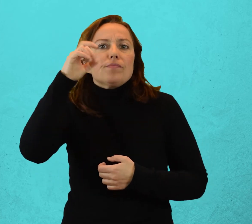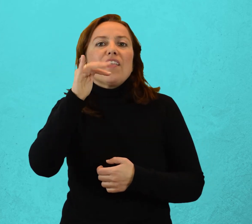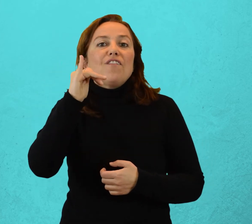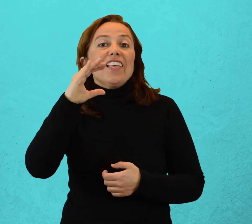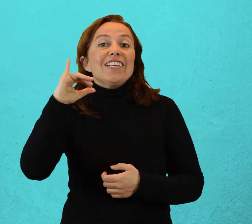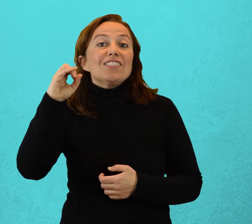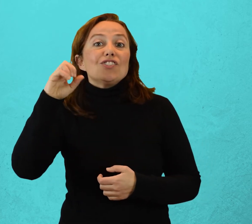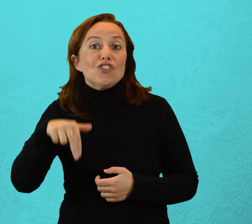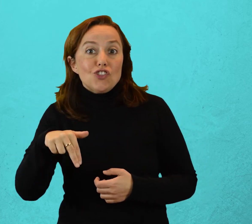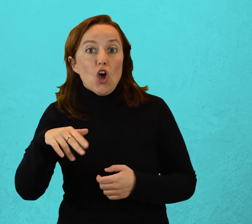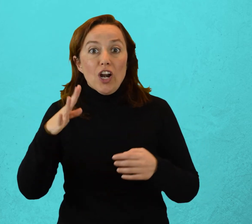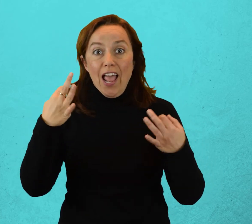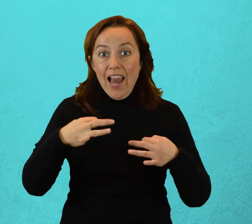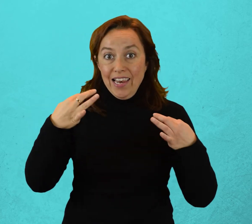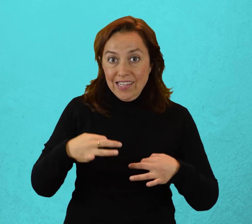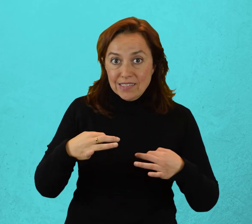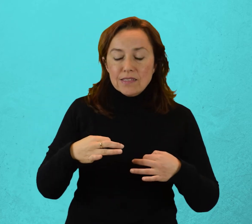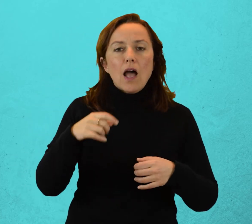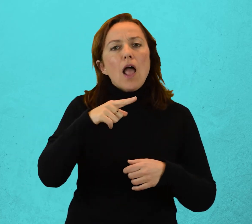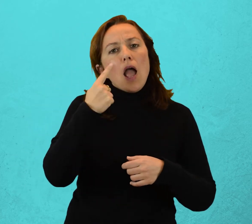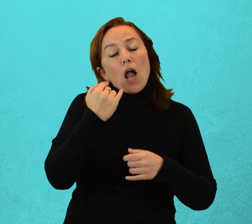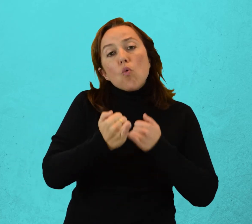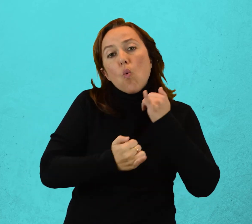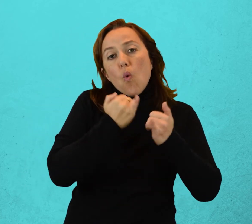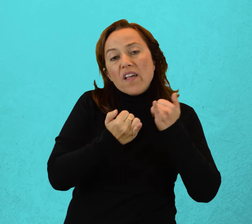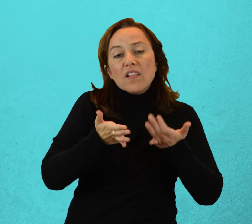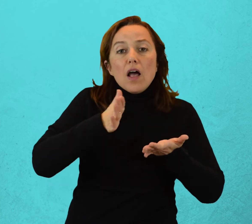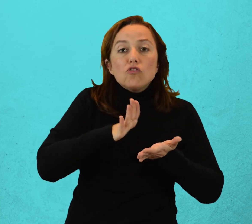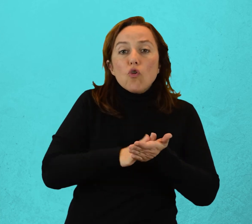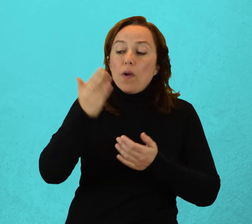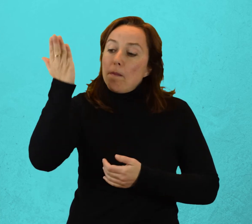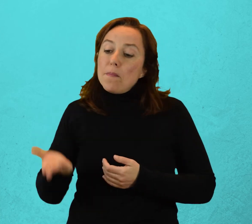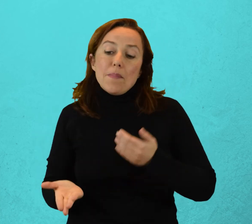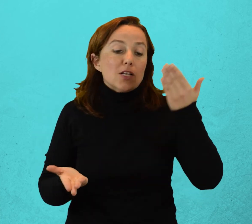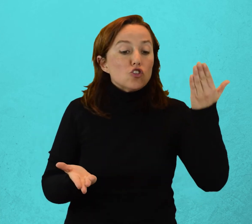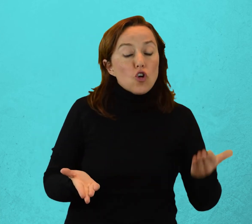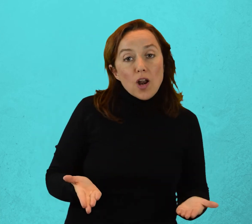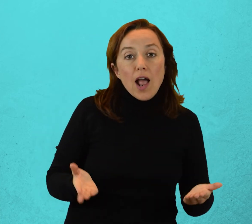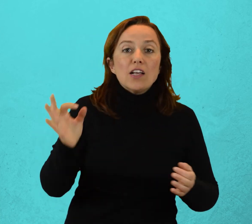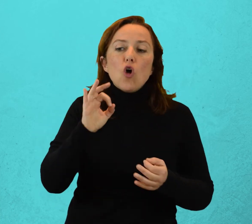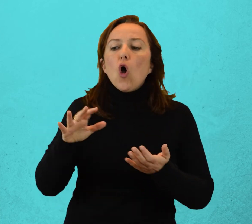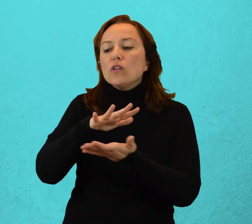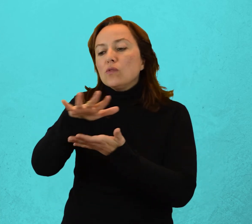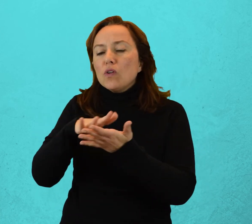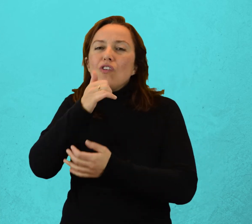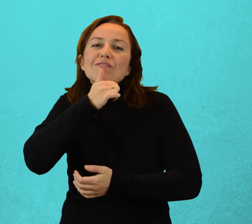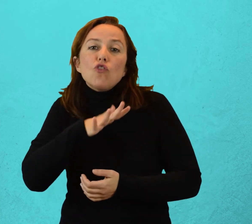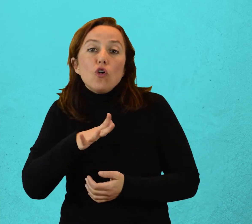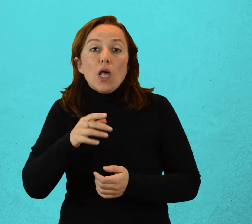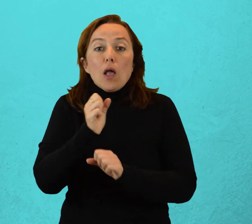Existe ficción realista. Es la que presenta situaciones y personajes que podrían existir en el mundo real.